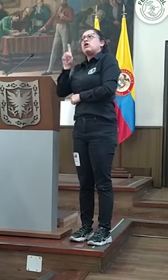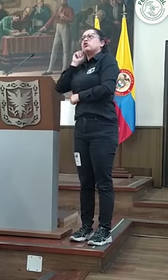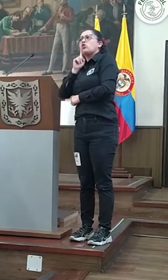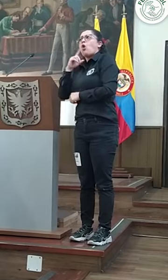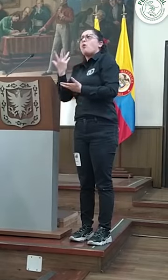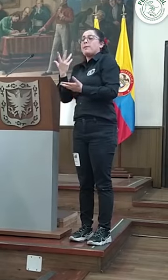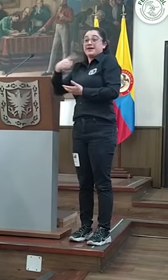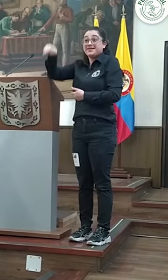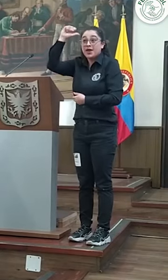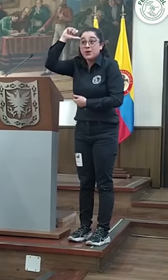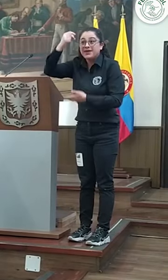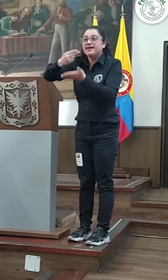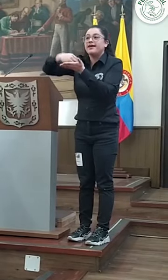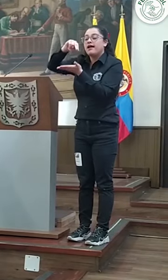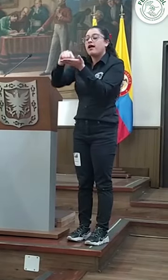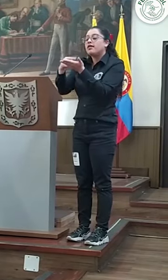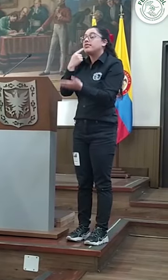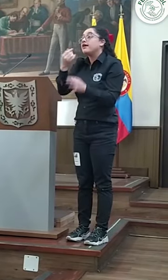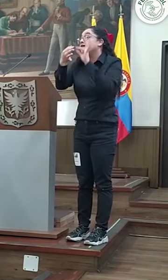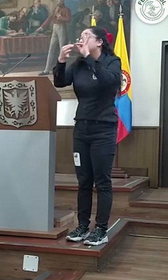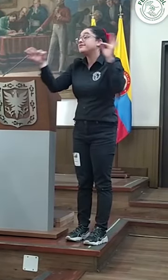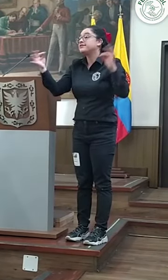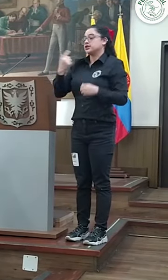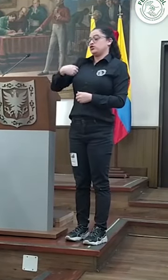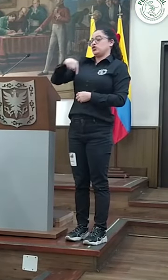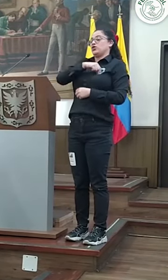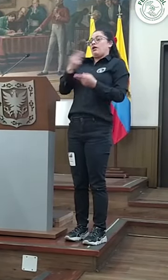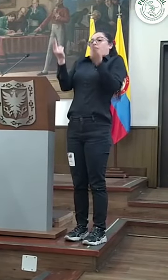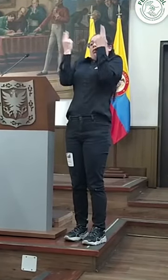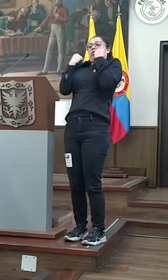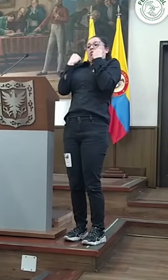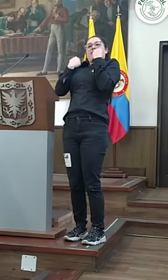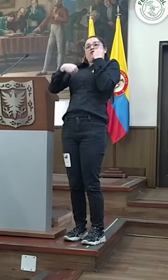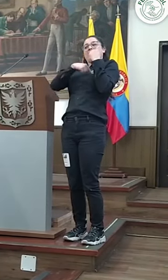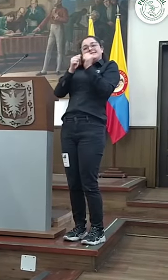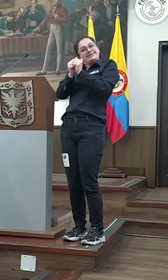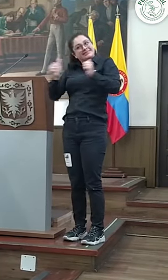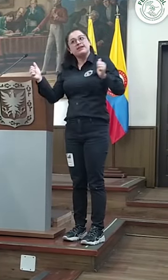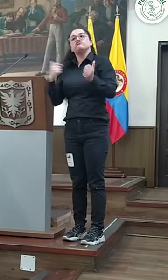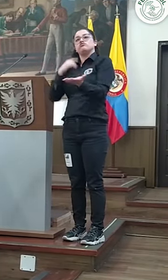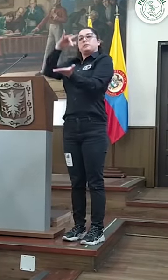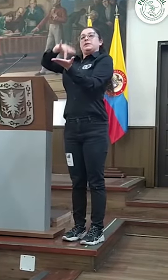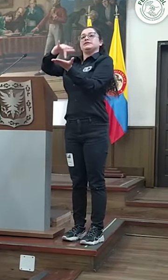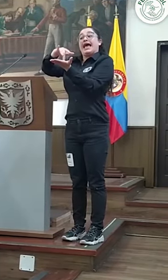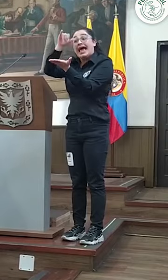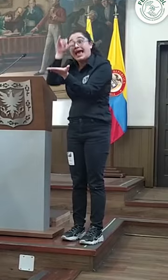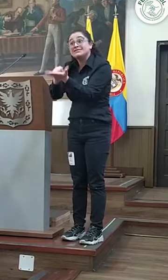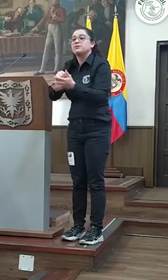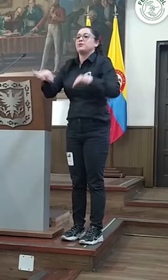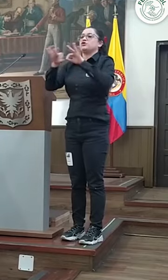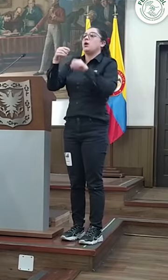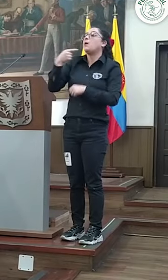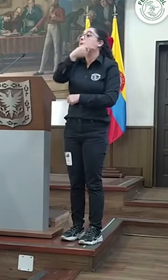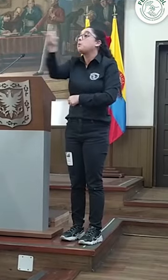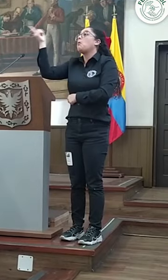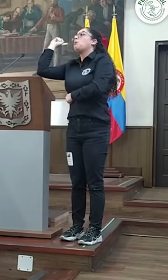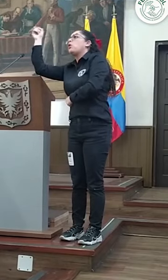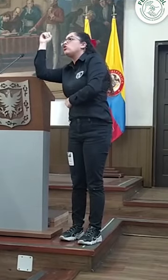Recordemos el lema que salió de la Convención de los Derechos de las Personas con Discapacidad de la ONU, nada de nosotros sin nosotros. Y es eso a lo que